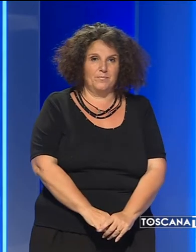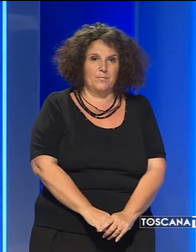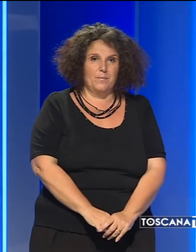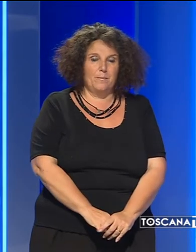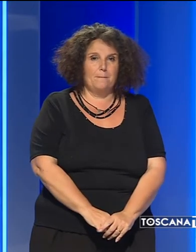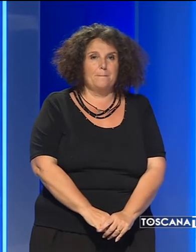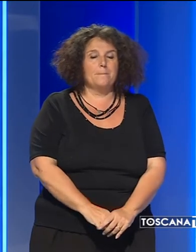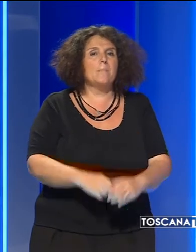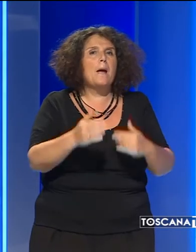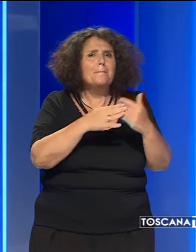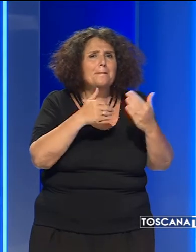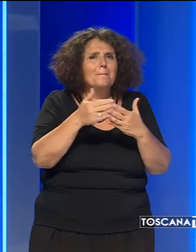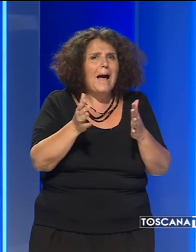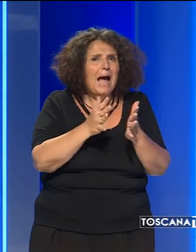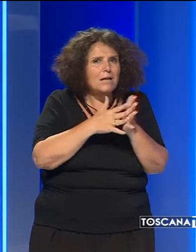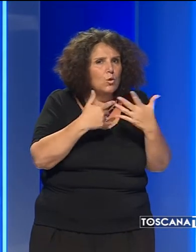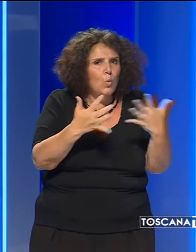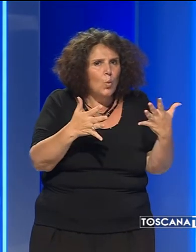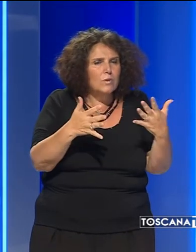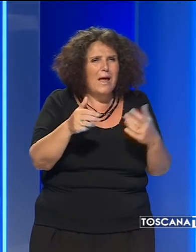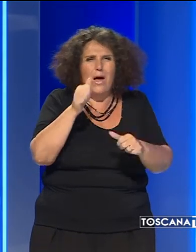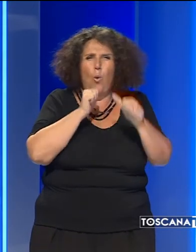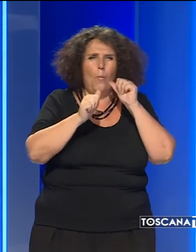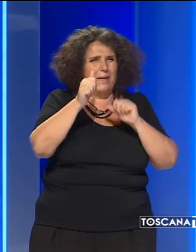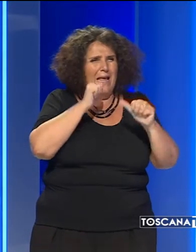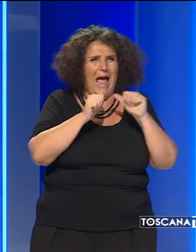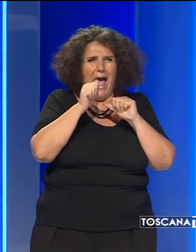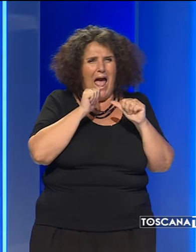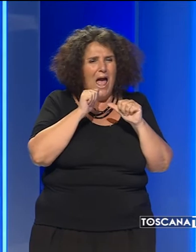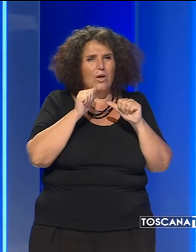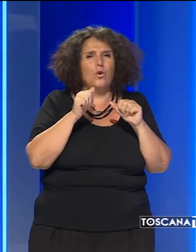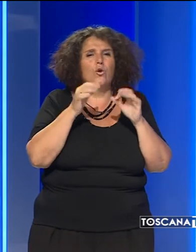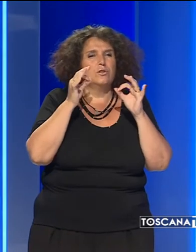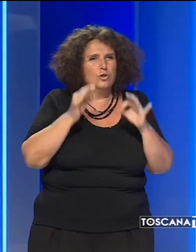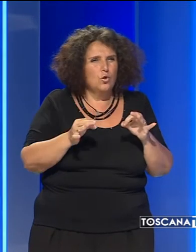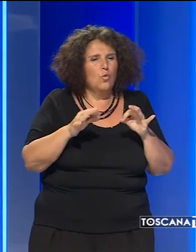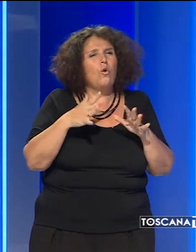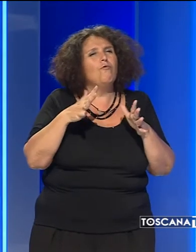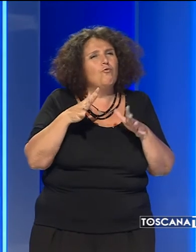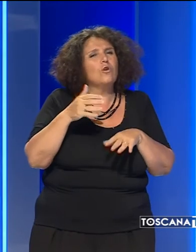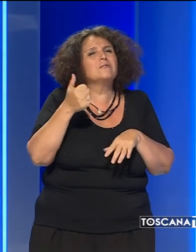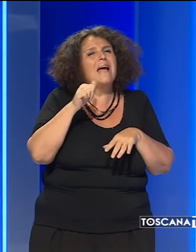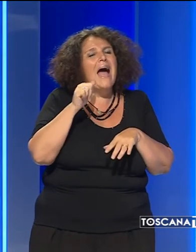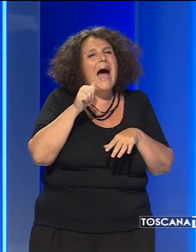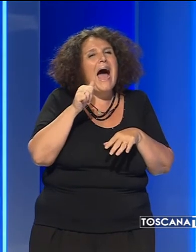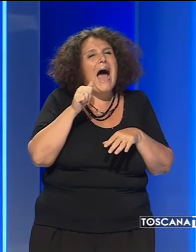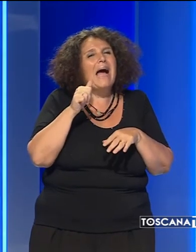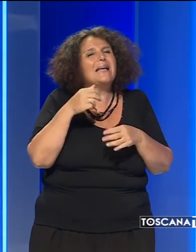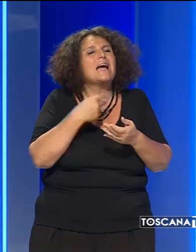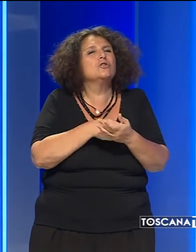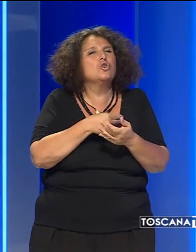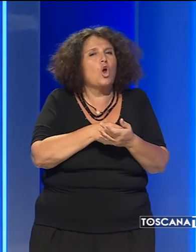A mani nude in evidente stato di ebbrezza alcolica e probabilmente anche sotto l'effetto di sostanze